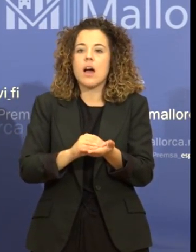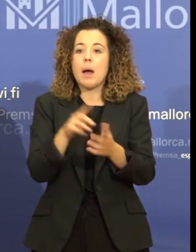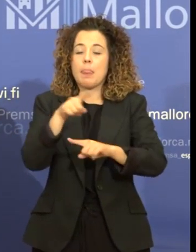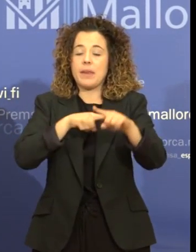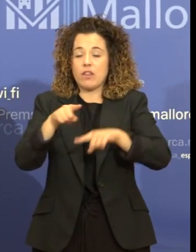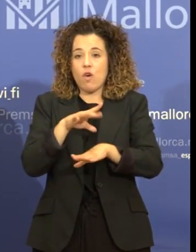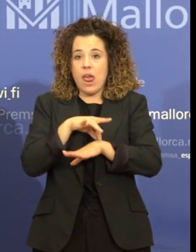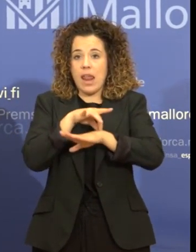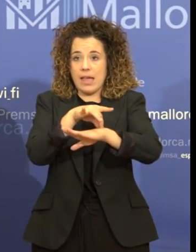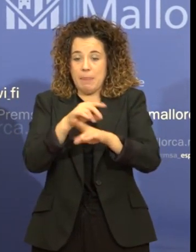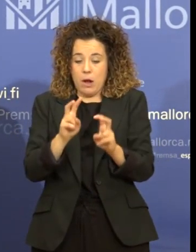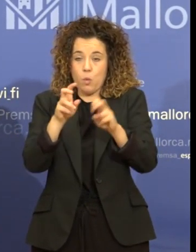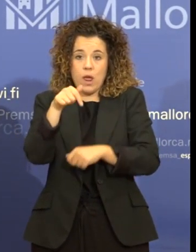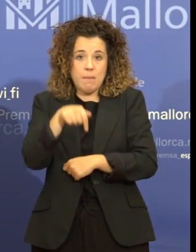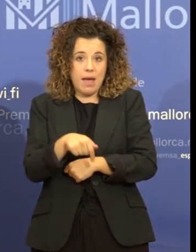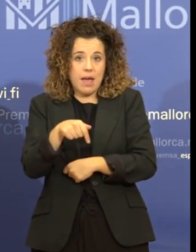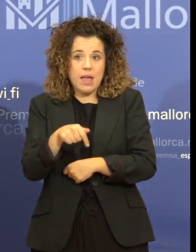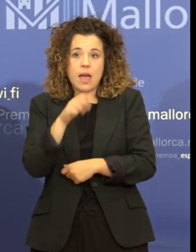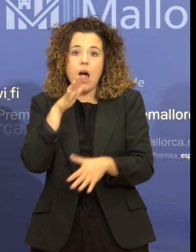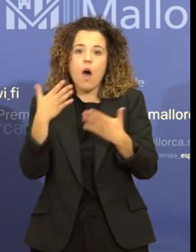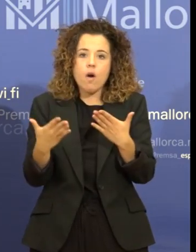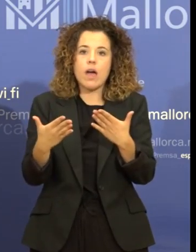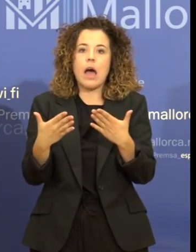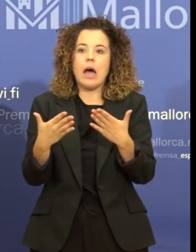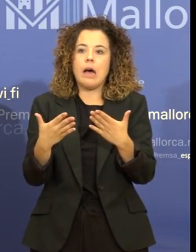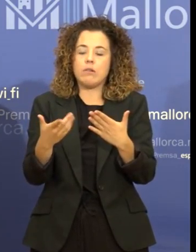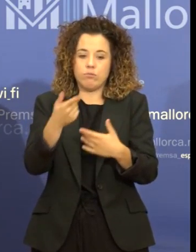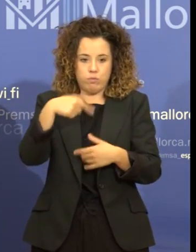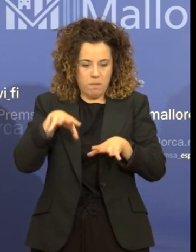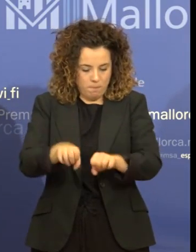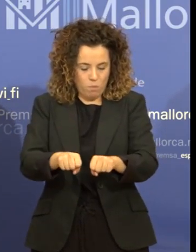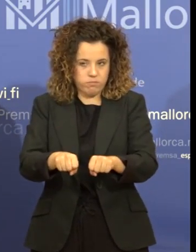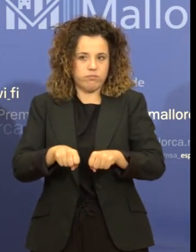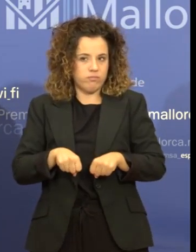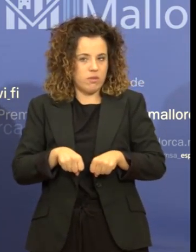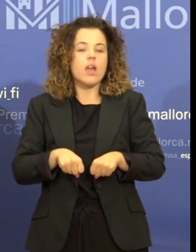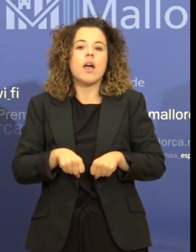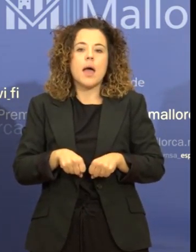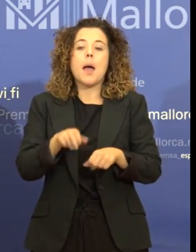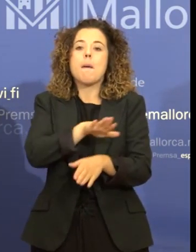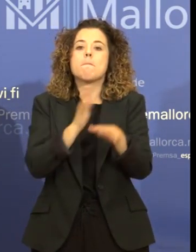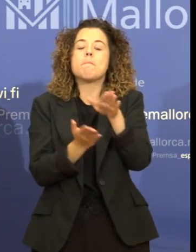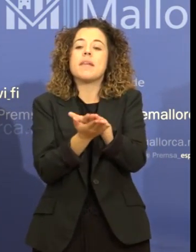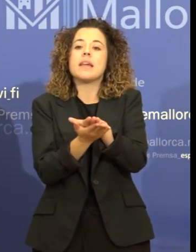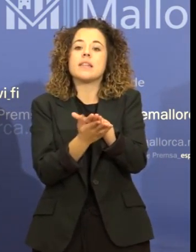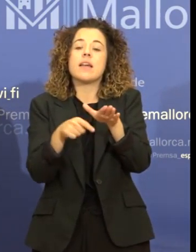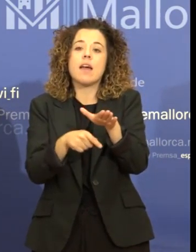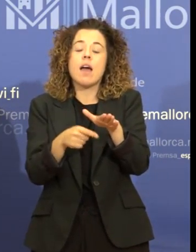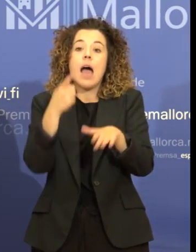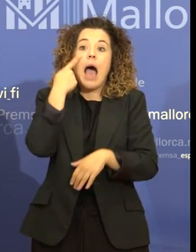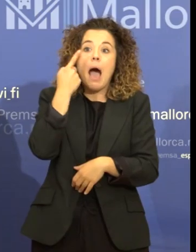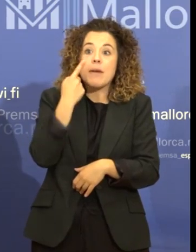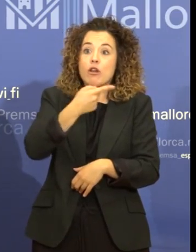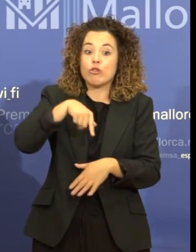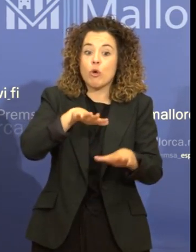l'agència va prendre possessió i en tots aquests expedients veure de quina manera actuant i